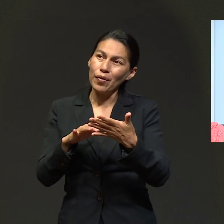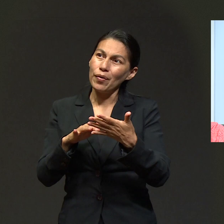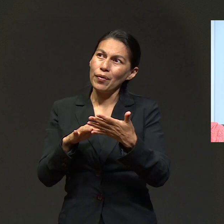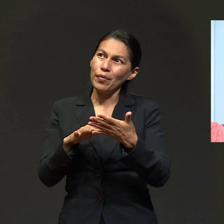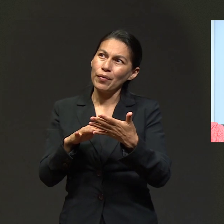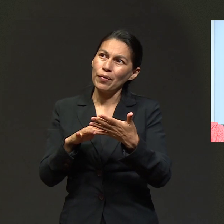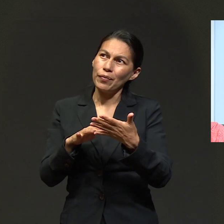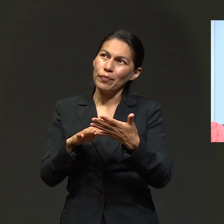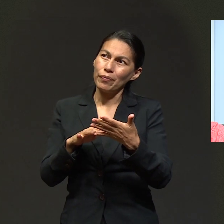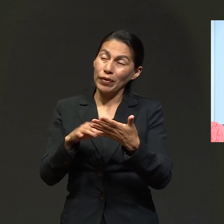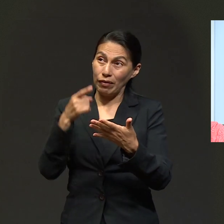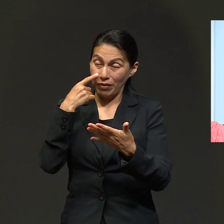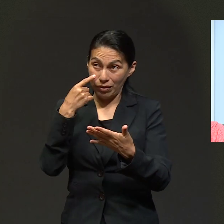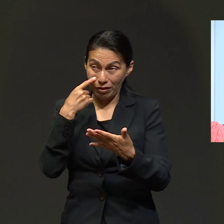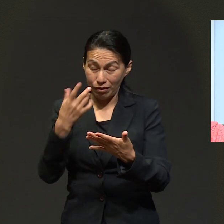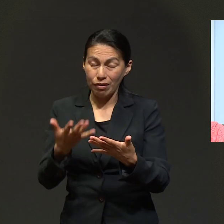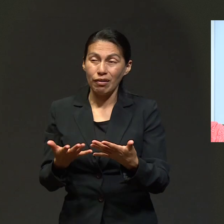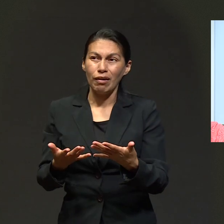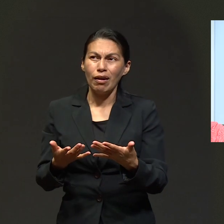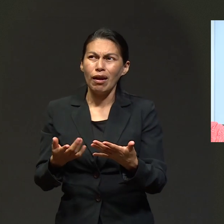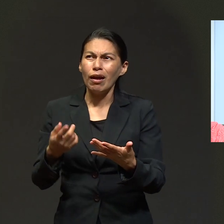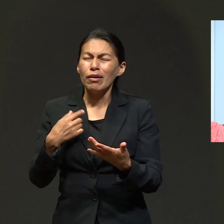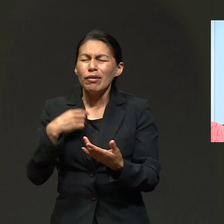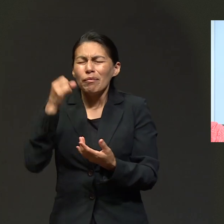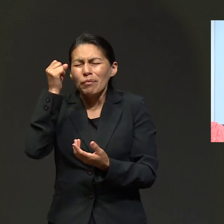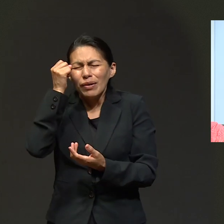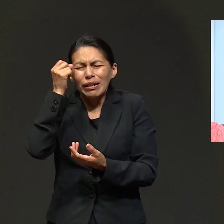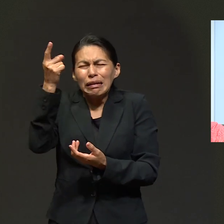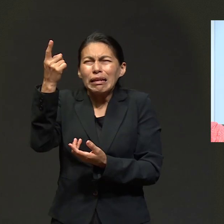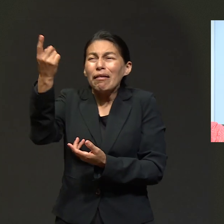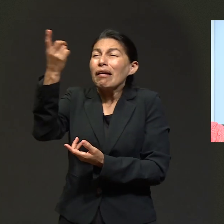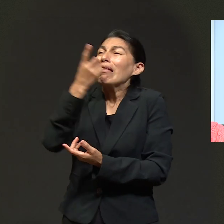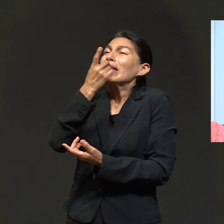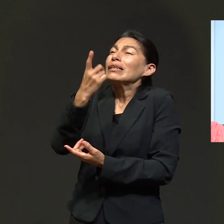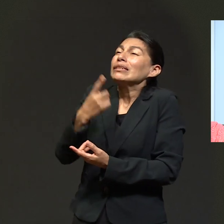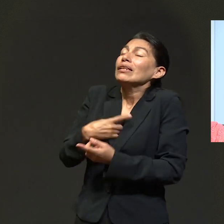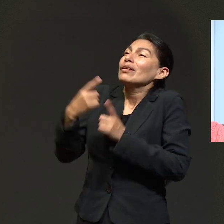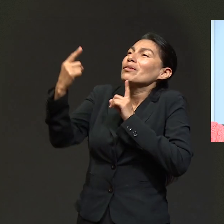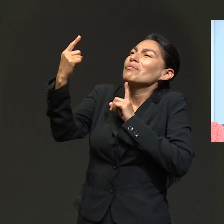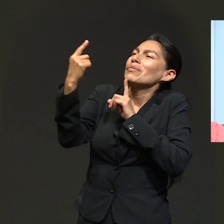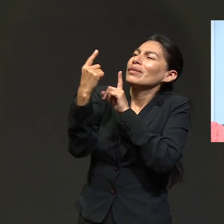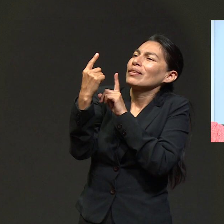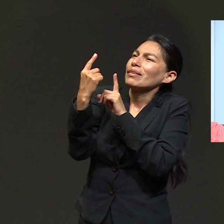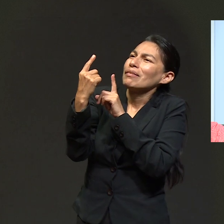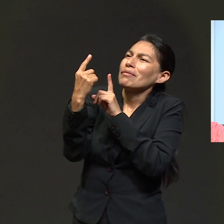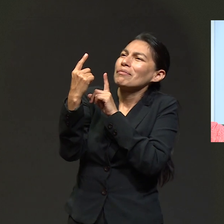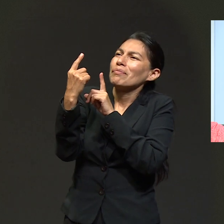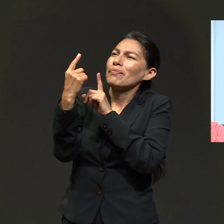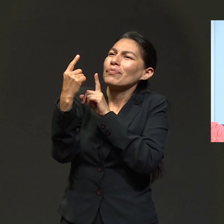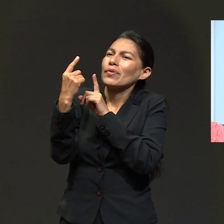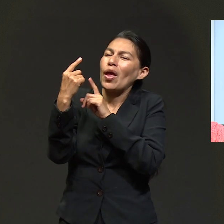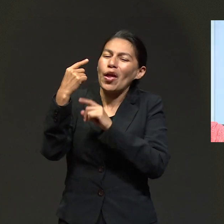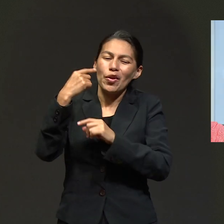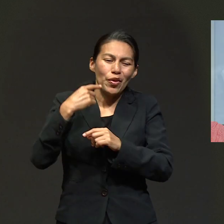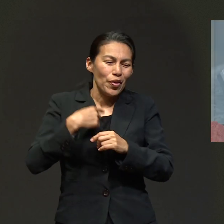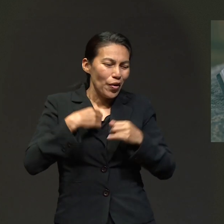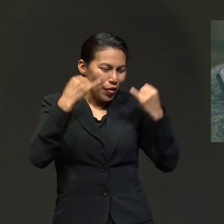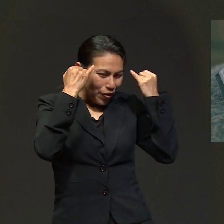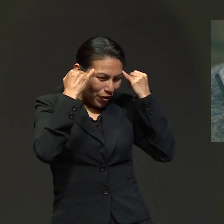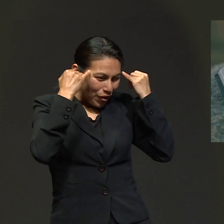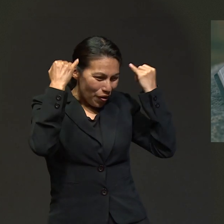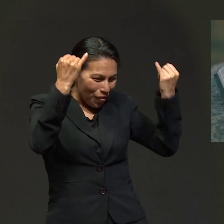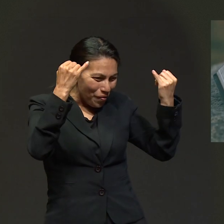quiero leerlo. Dice, y gínese la promesa, yo me imaginaba a Dios diciéndome esto personalmente porque así lo sentí,